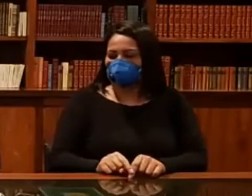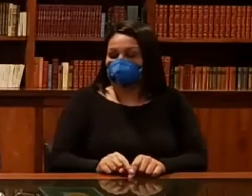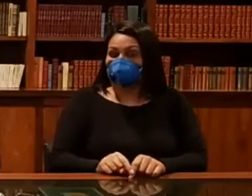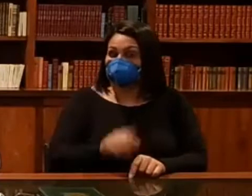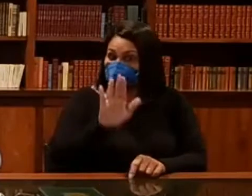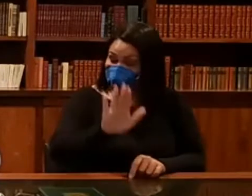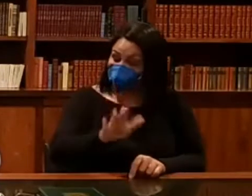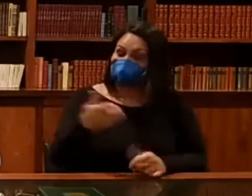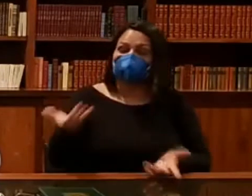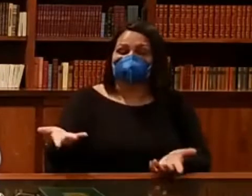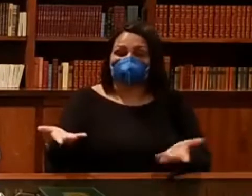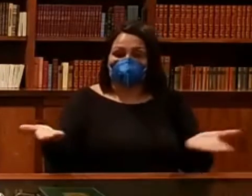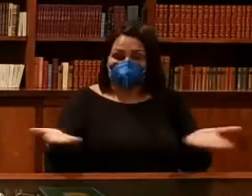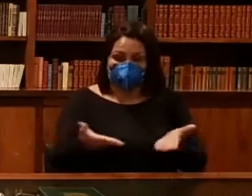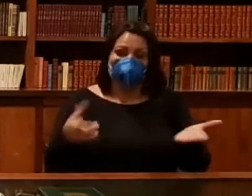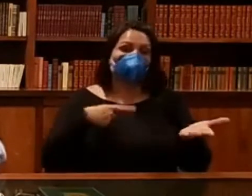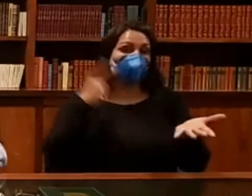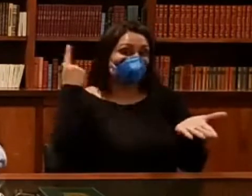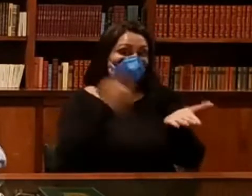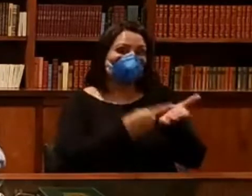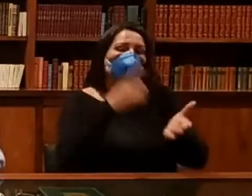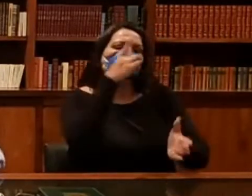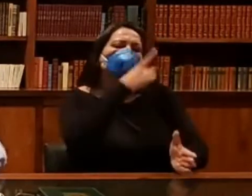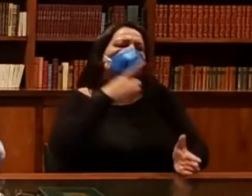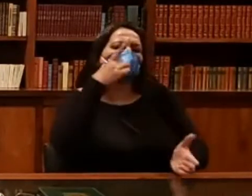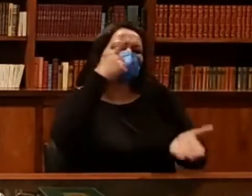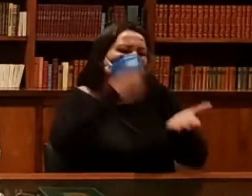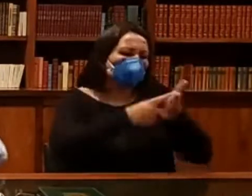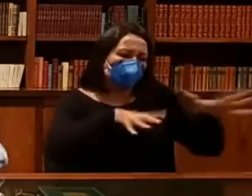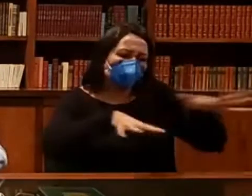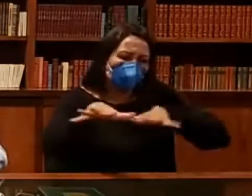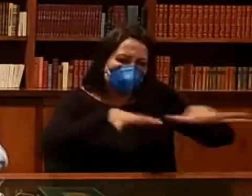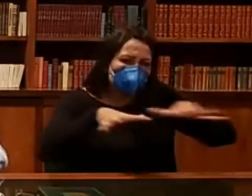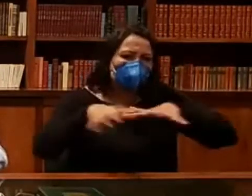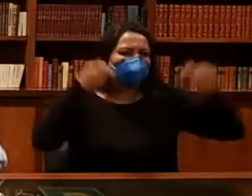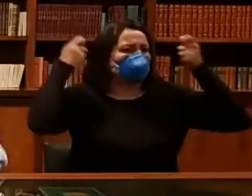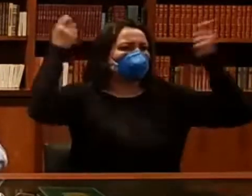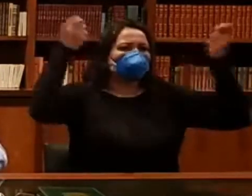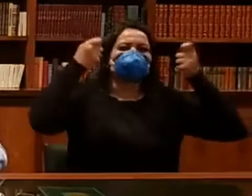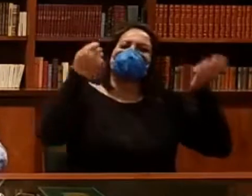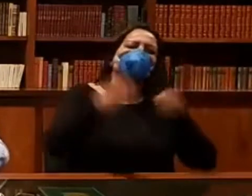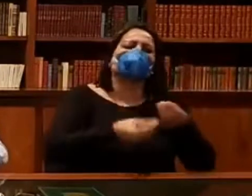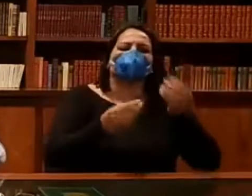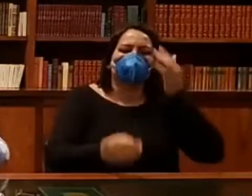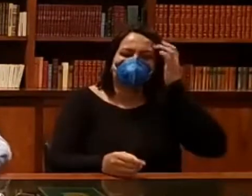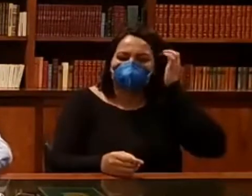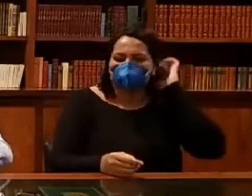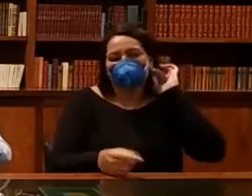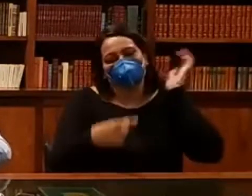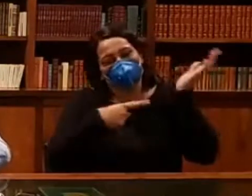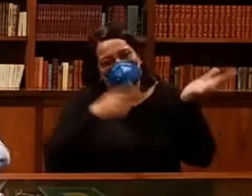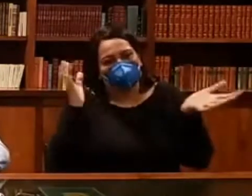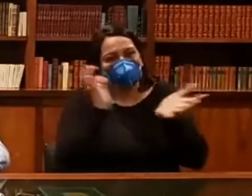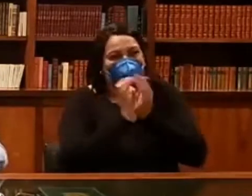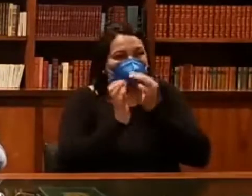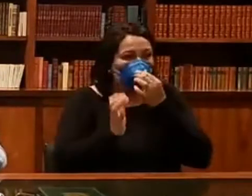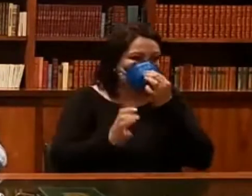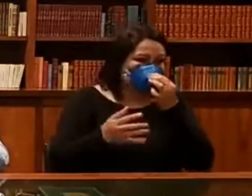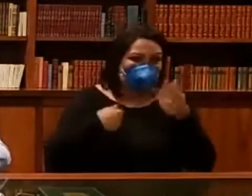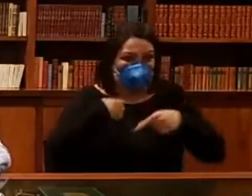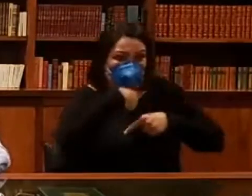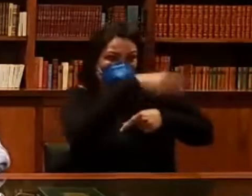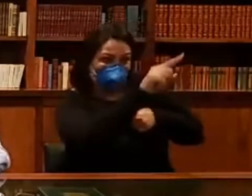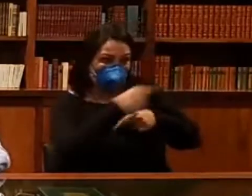Está previsto aí um movimento para domingo, para domingo, tá certo? Aí tem um pessoal que está dividido aí,